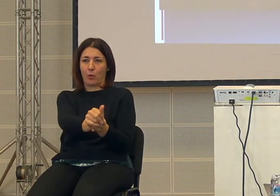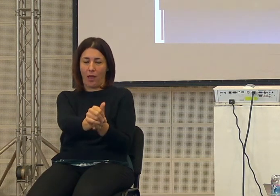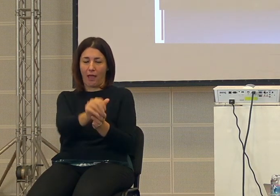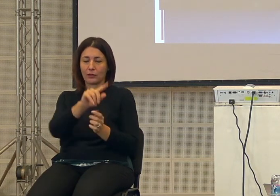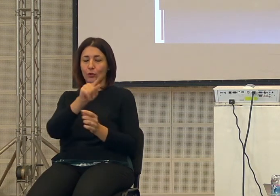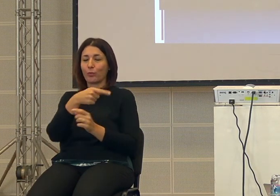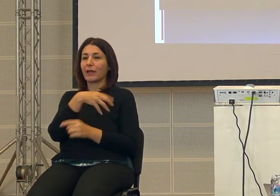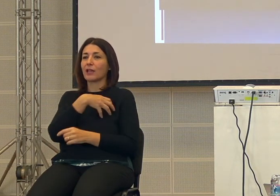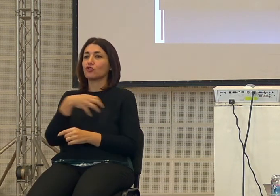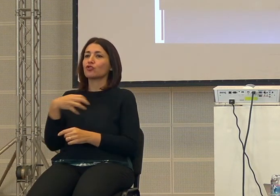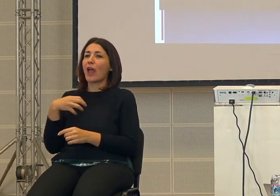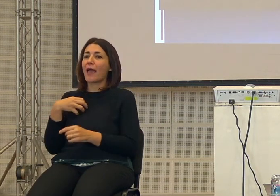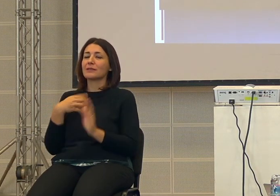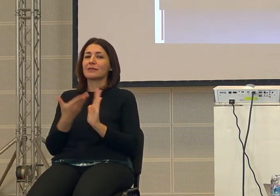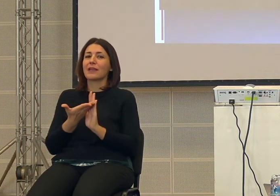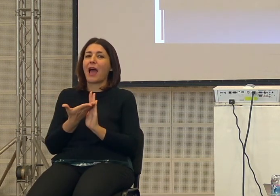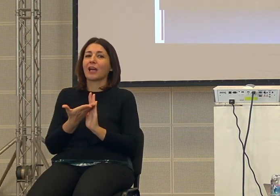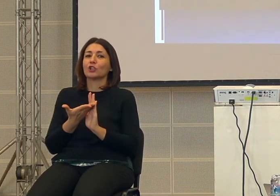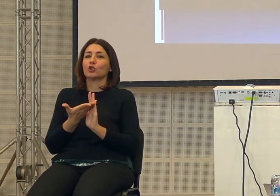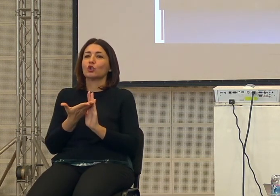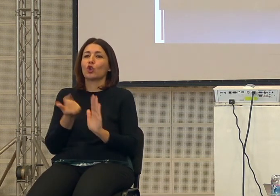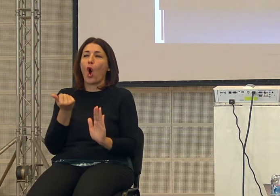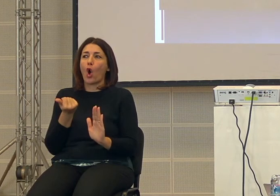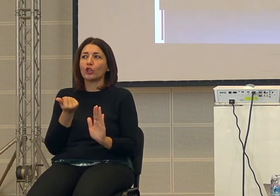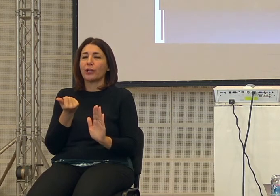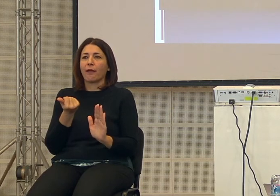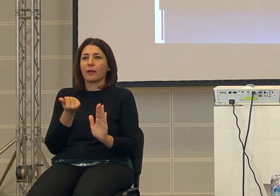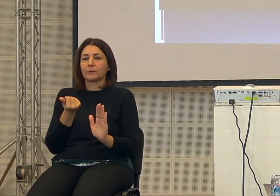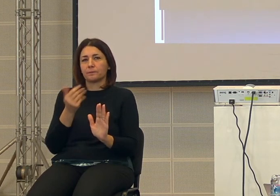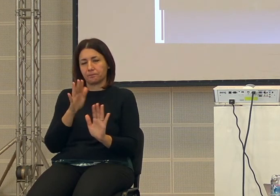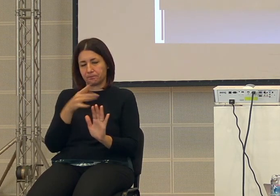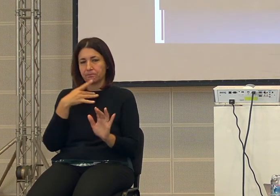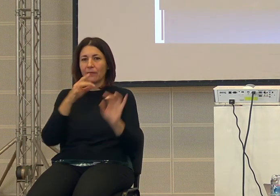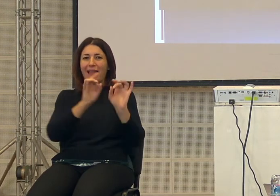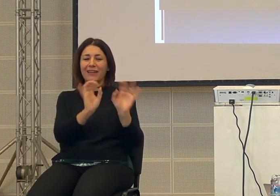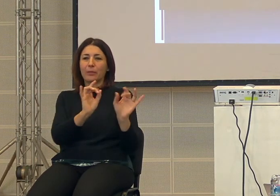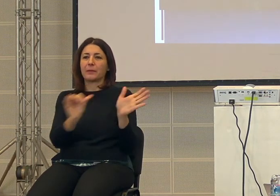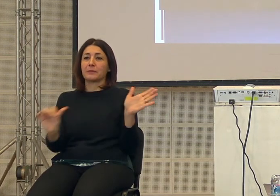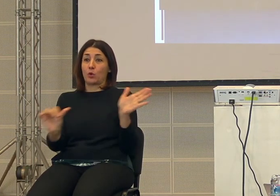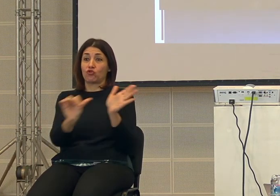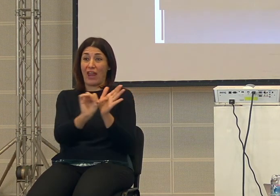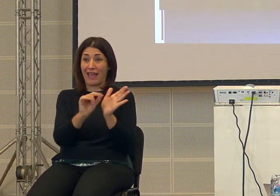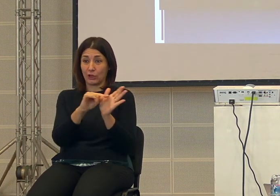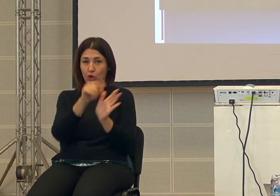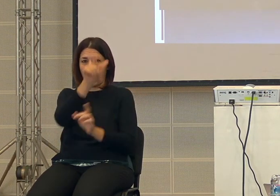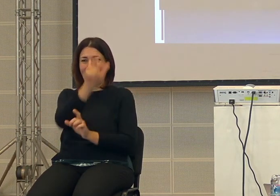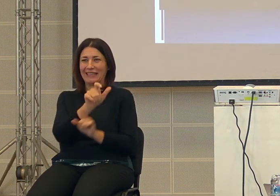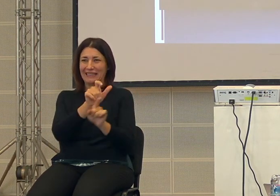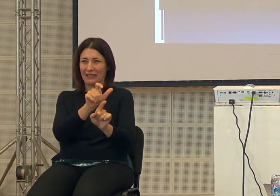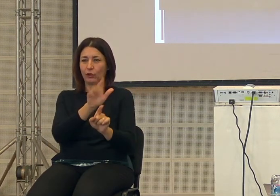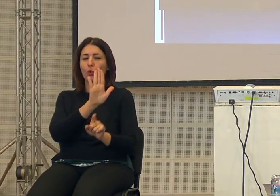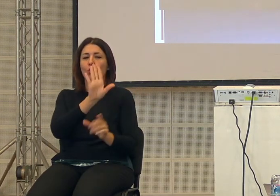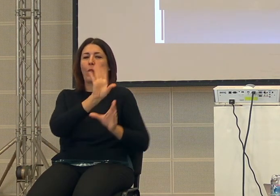la scienza toglie nel liberalismo il centro è l'individuo e il suo